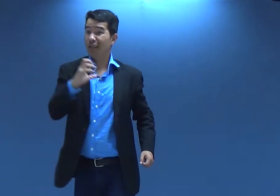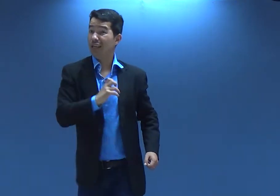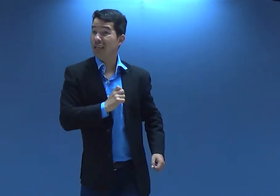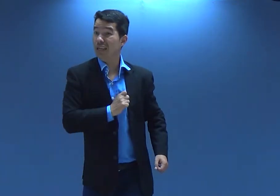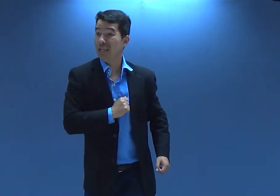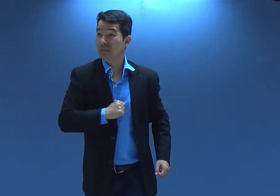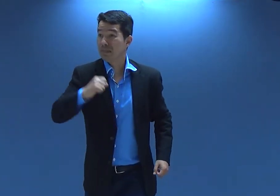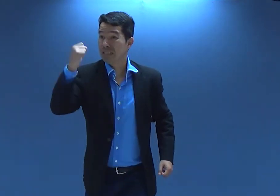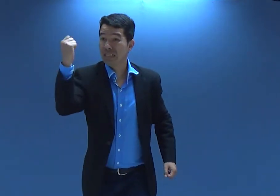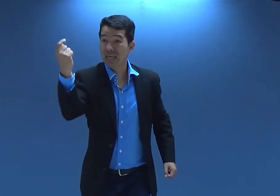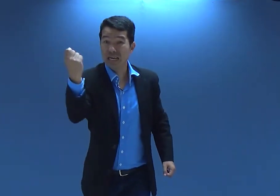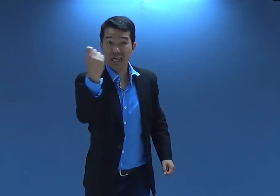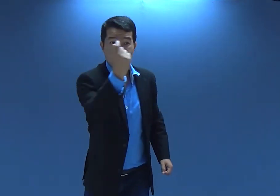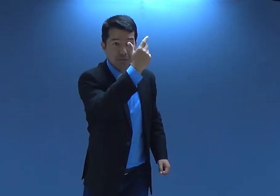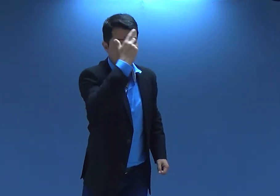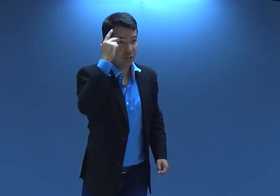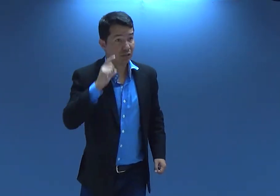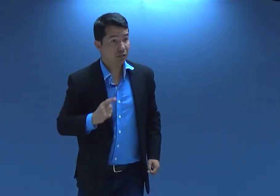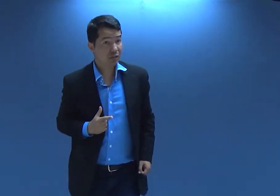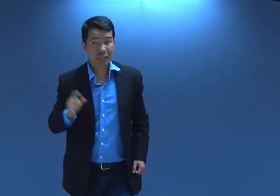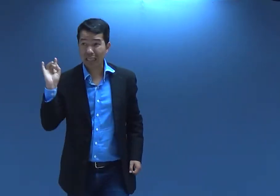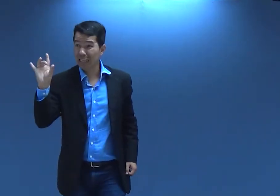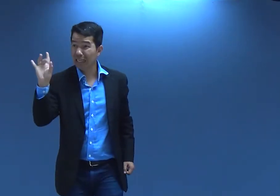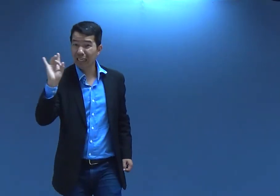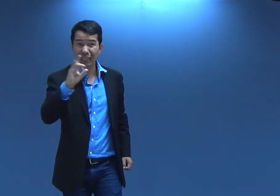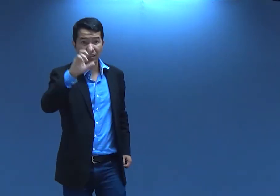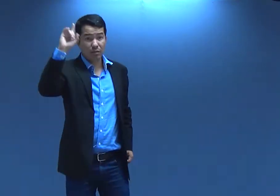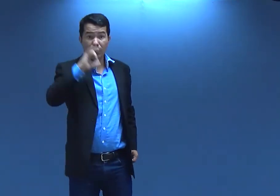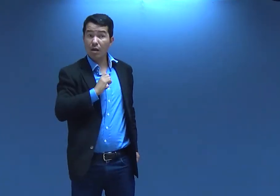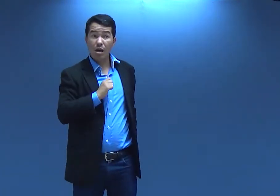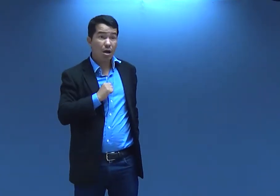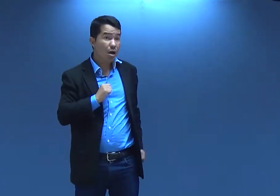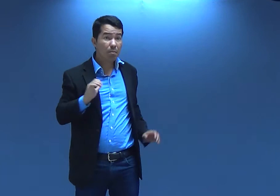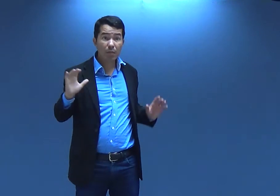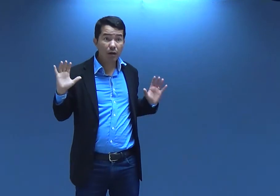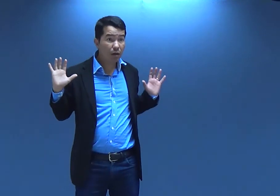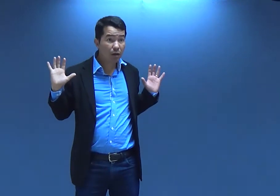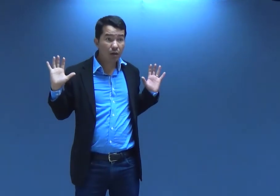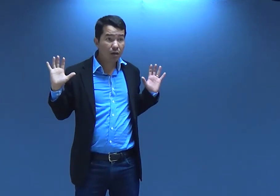Que Deus ama cada um de vocês. Deus ama.